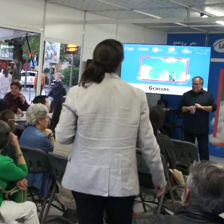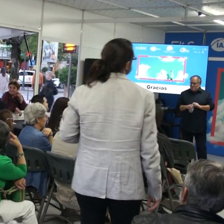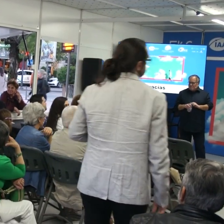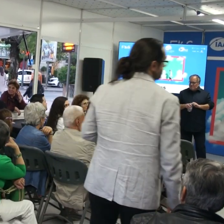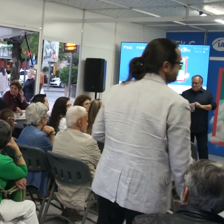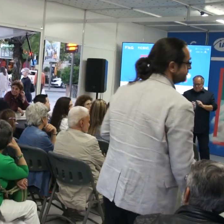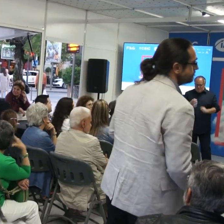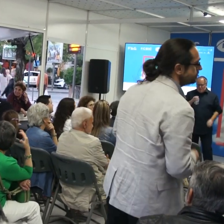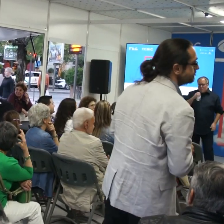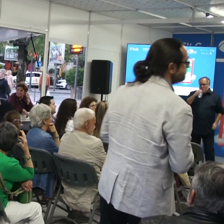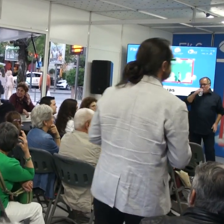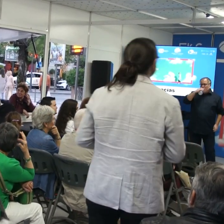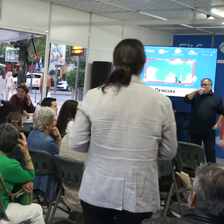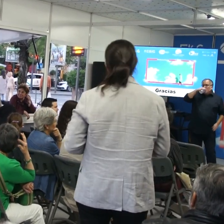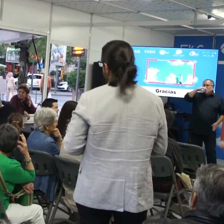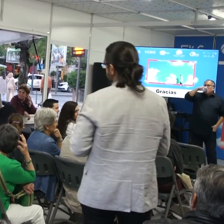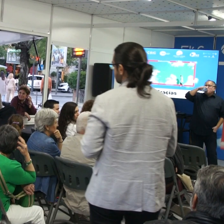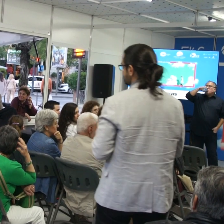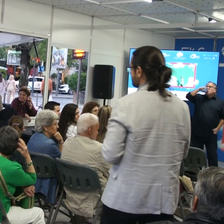una pregunta para el que